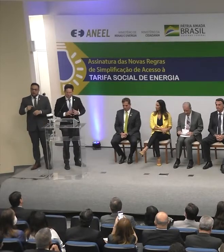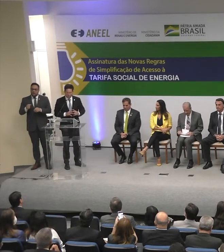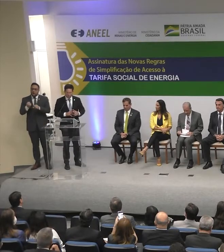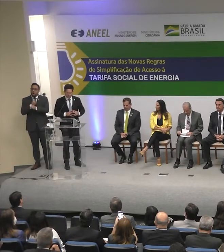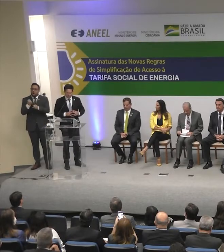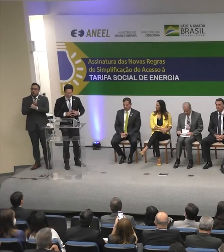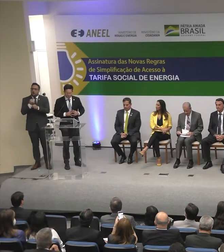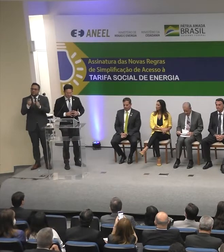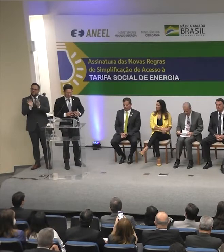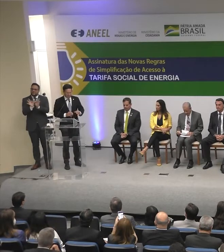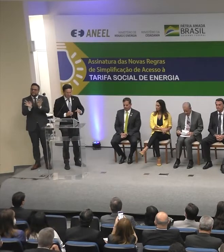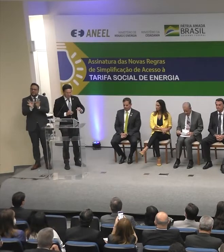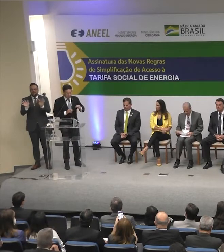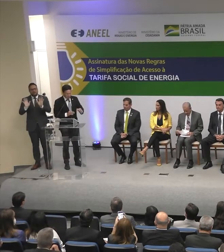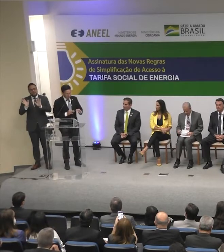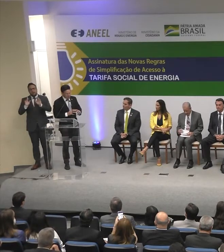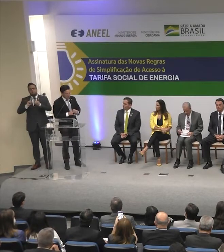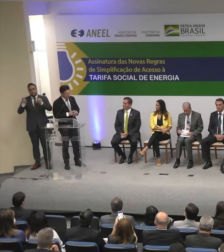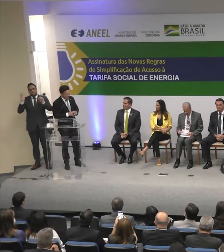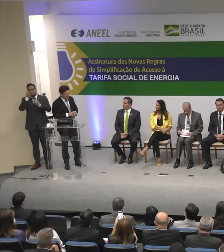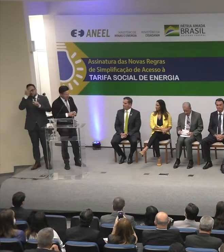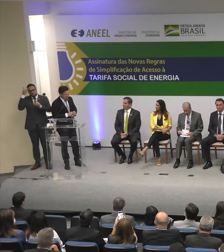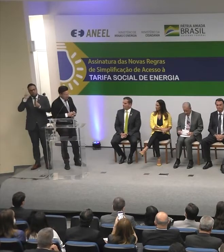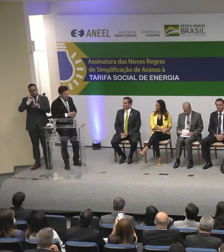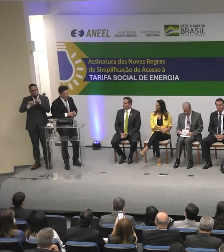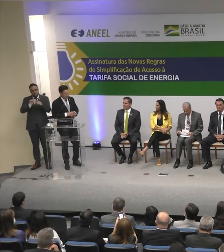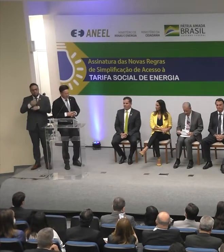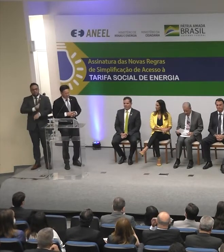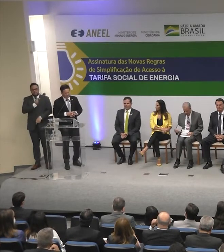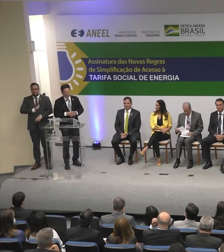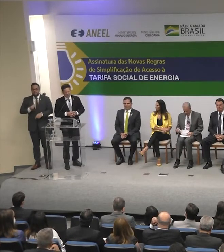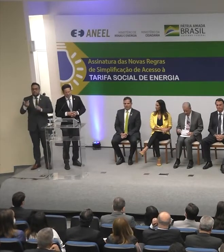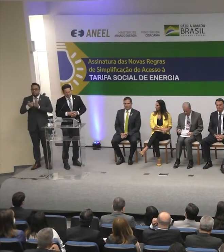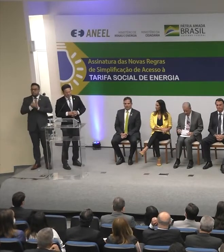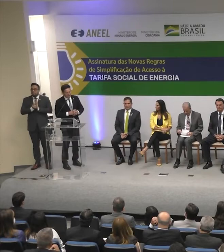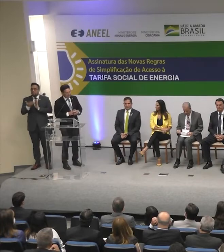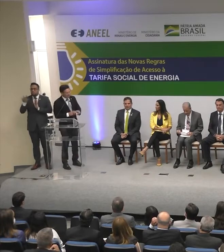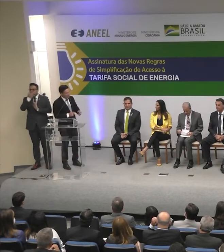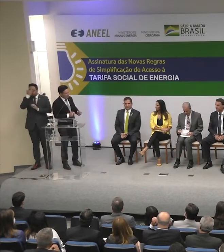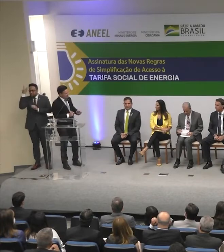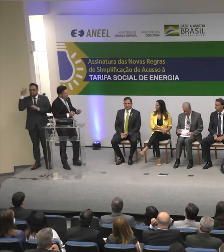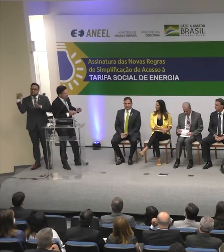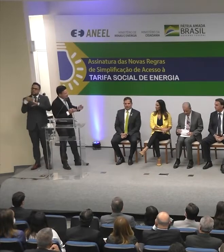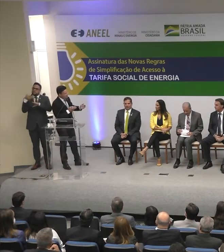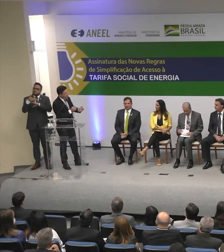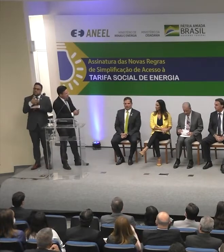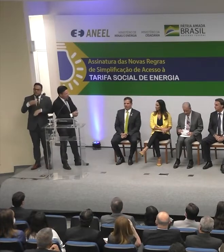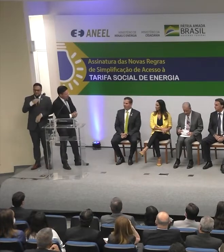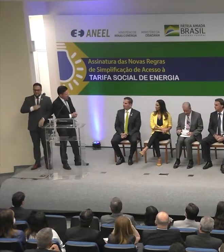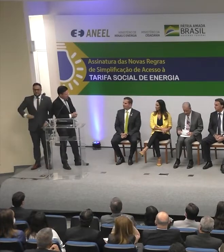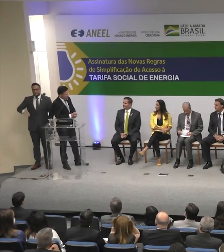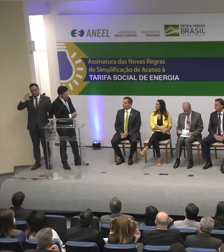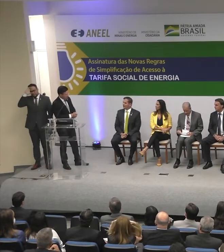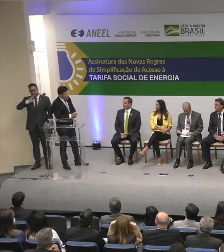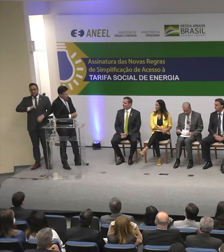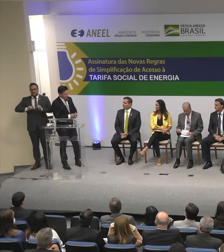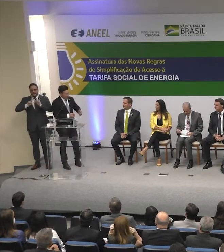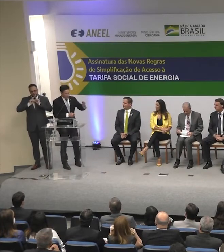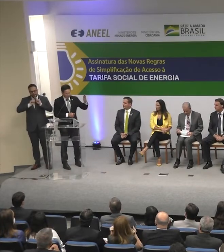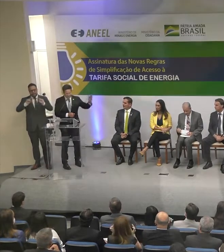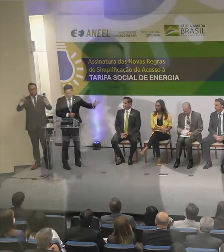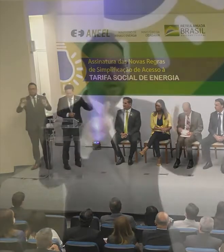a vida das pessoas. Muitas pessoas chegaram no Ministério da Cidadania para reclamar que o benefício não chegava lá na ponta.